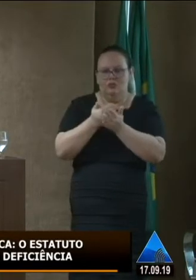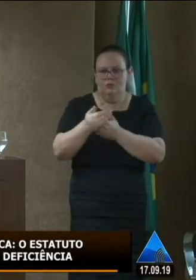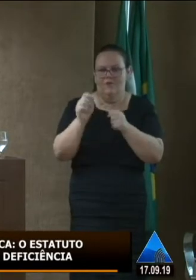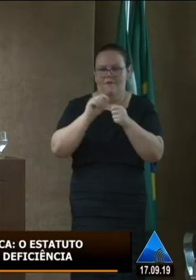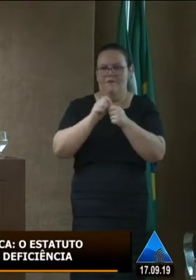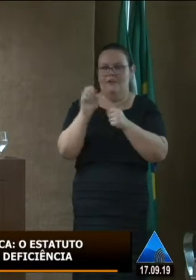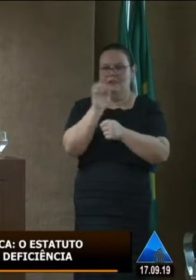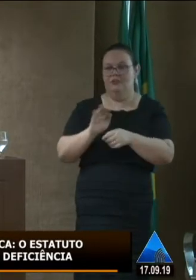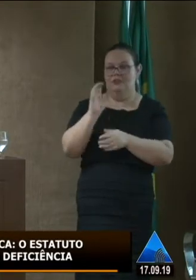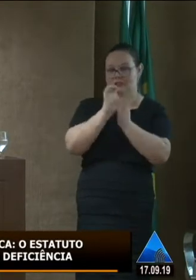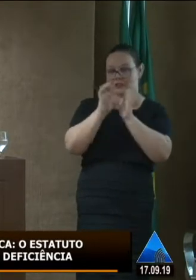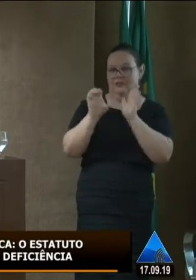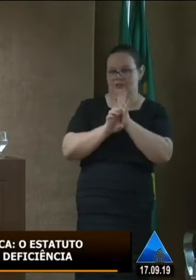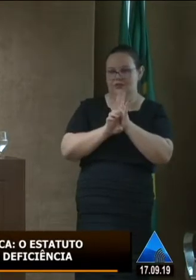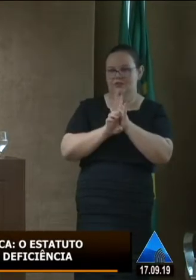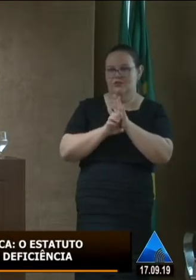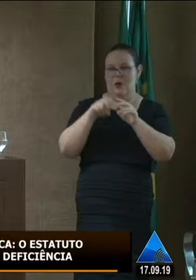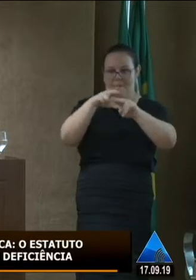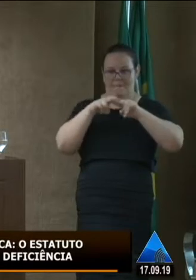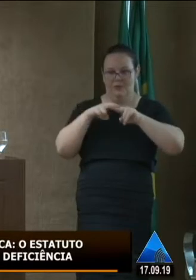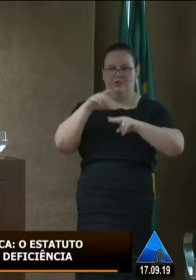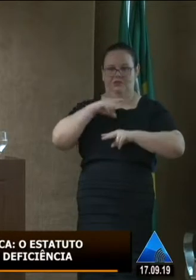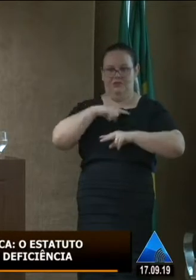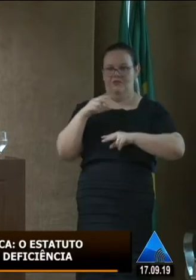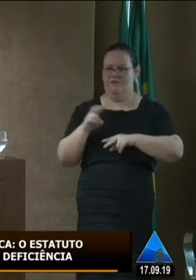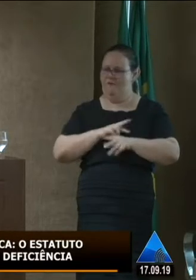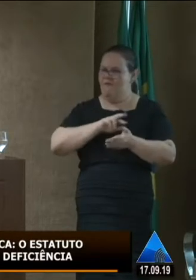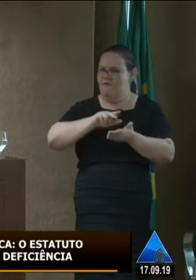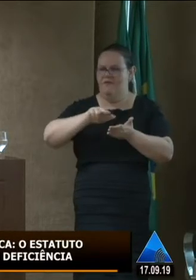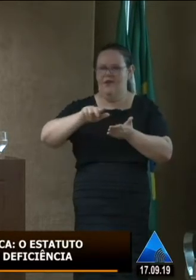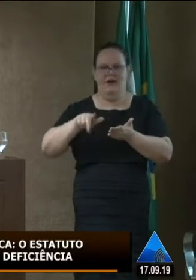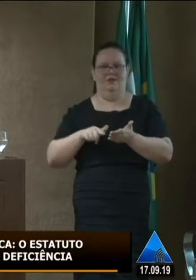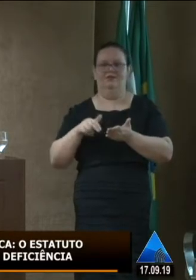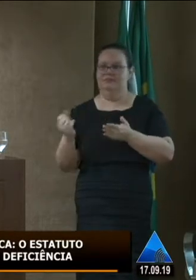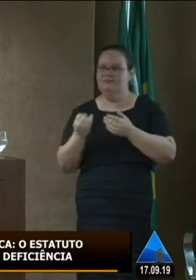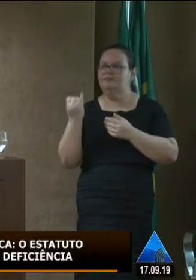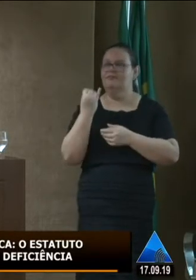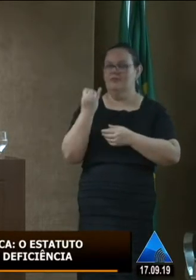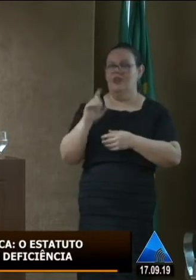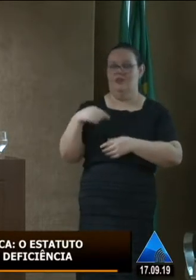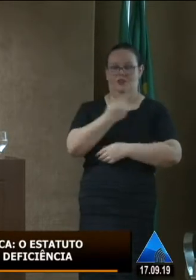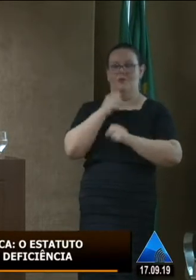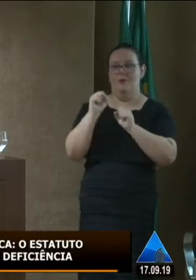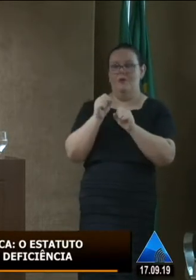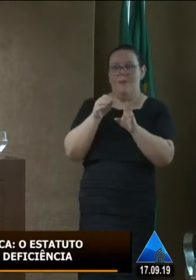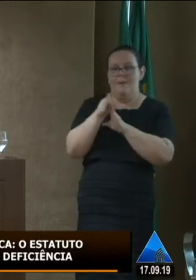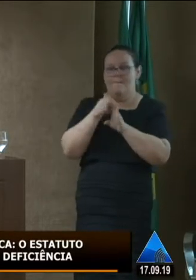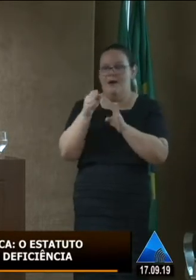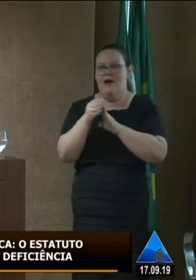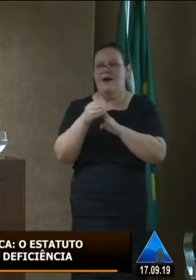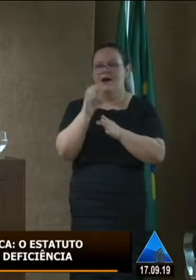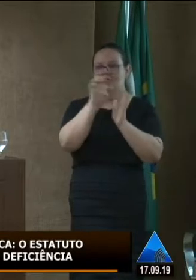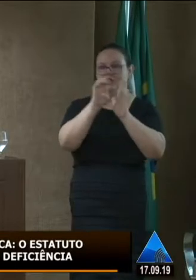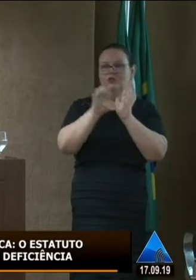estaduais, tiveram motivos muito específicos para isso, então talvez a gente possa contribuir dizendo onde estatutos